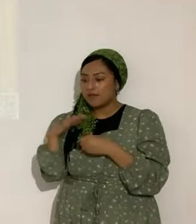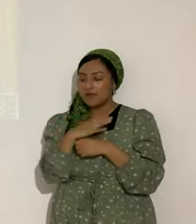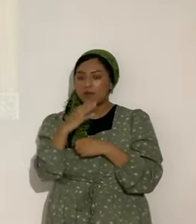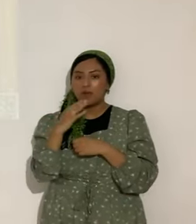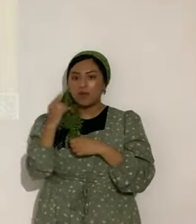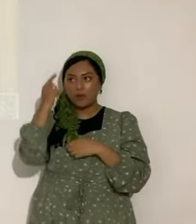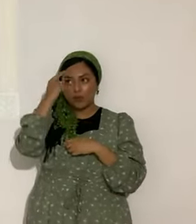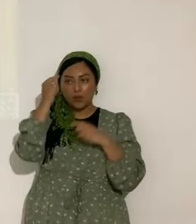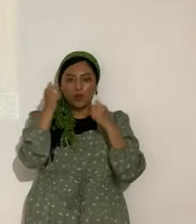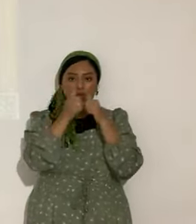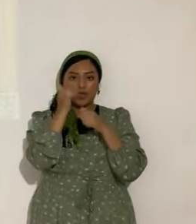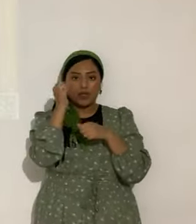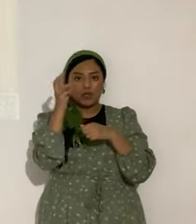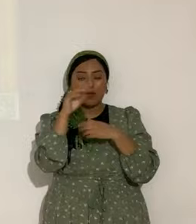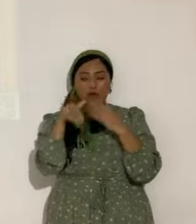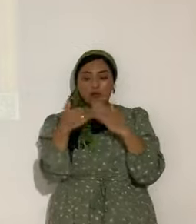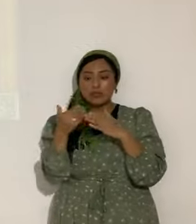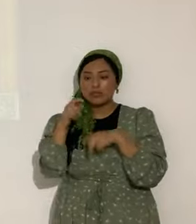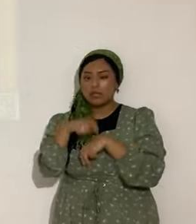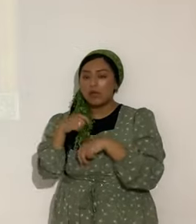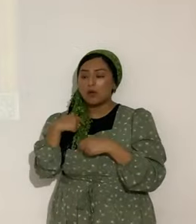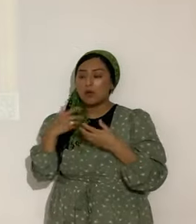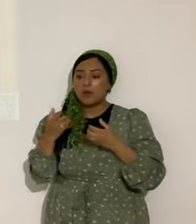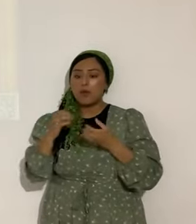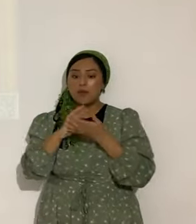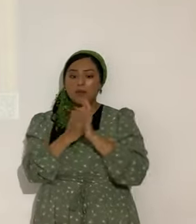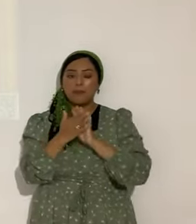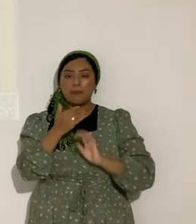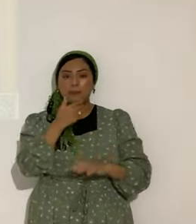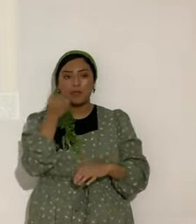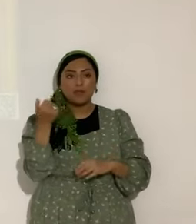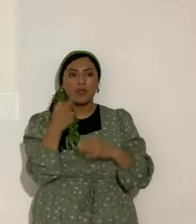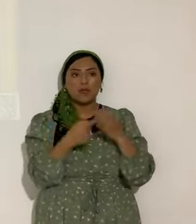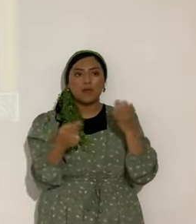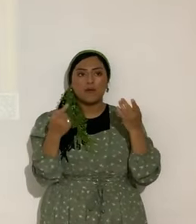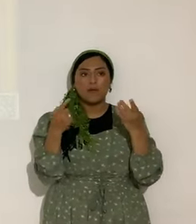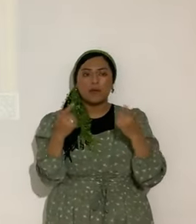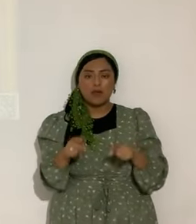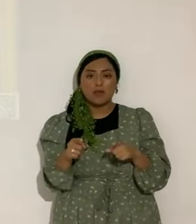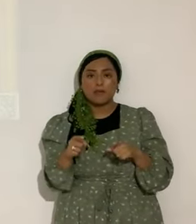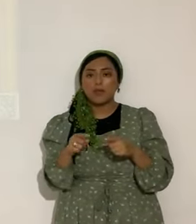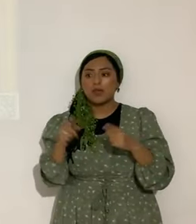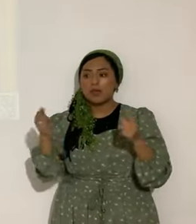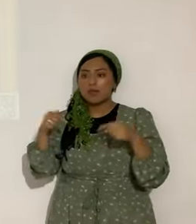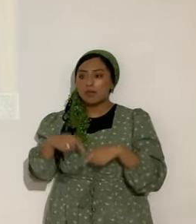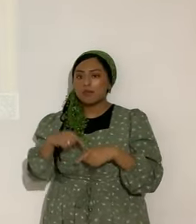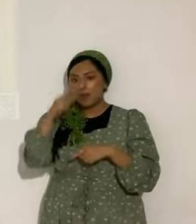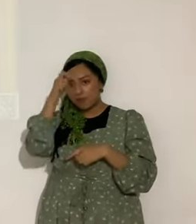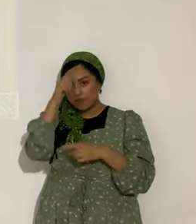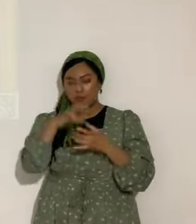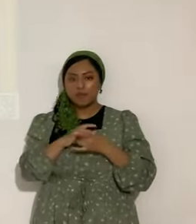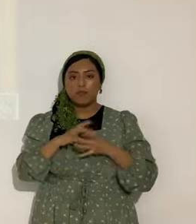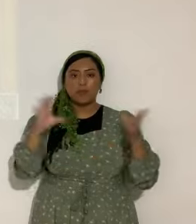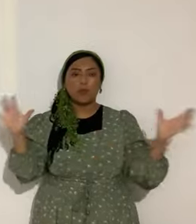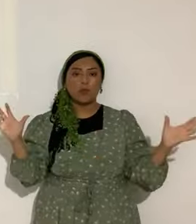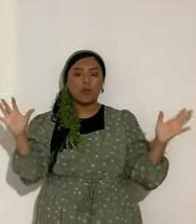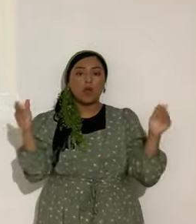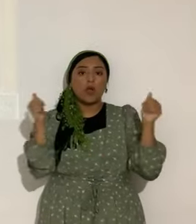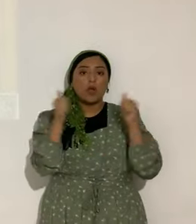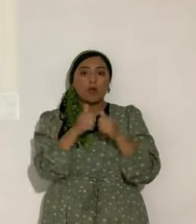Yahshua. Todo el tiempo queremos ser mejores. ¿Qué es lo que pasa? Que viene la liberación. Y con la liberación